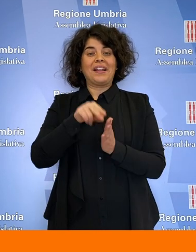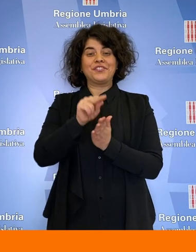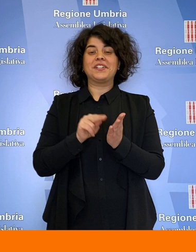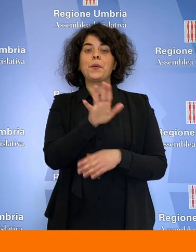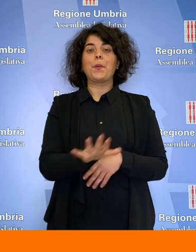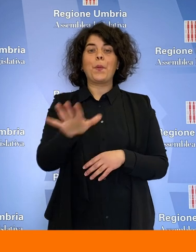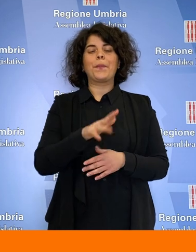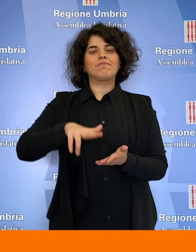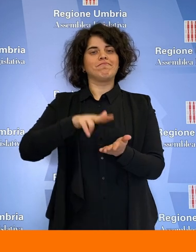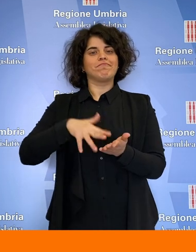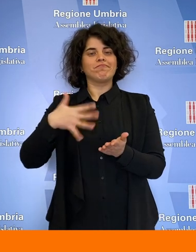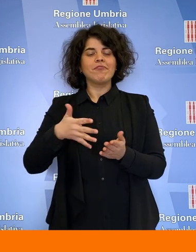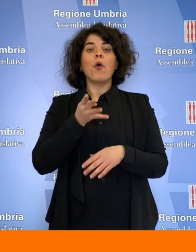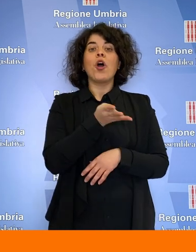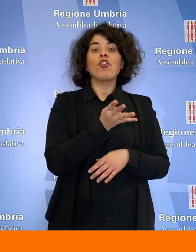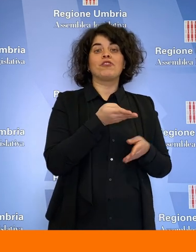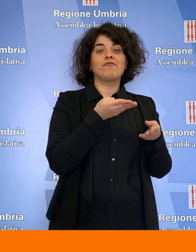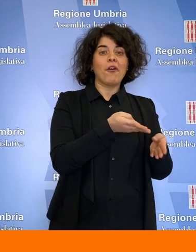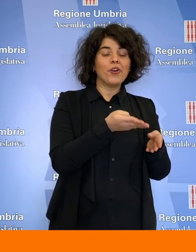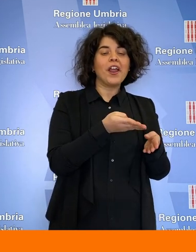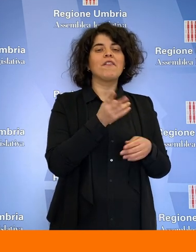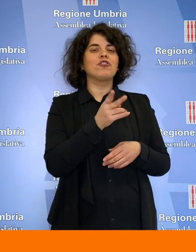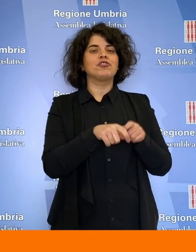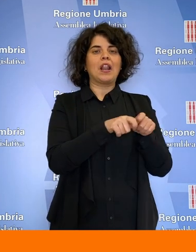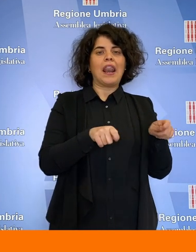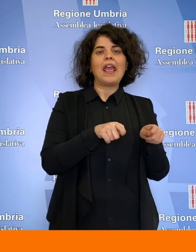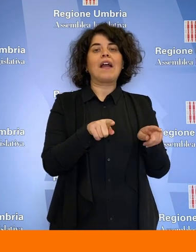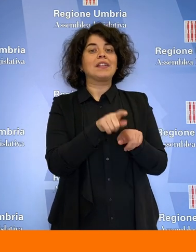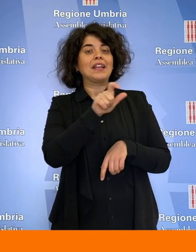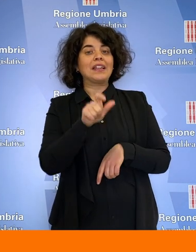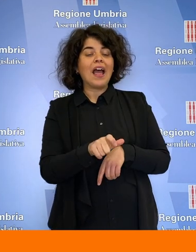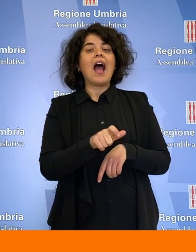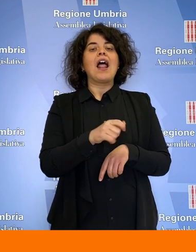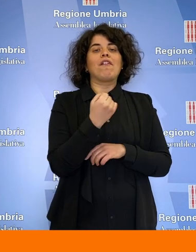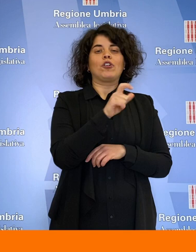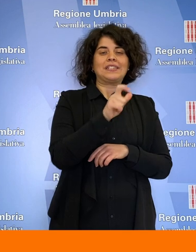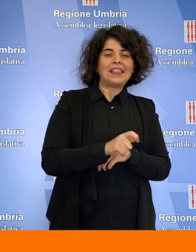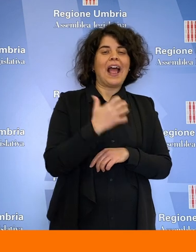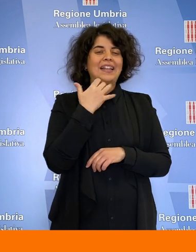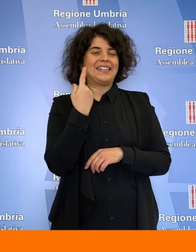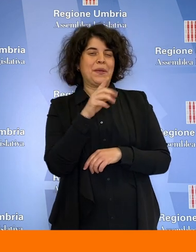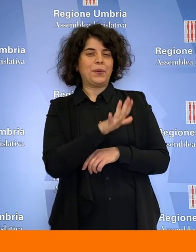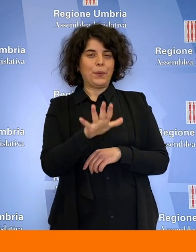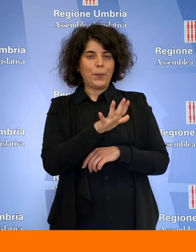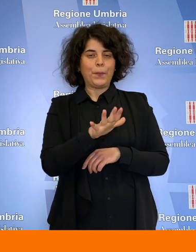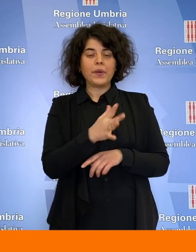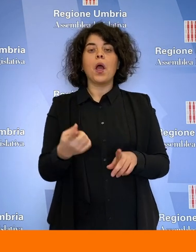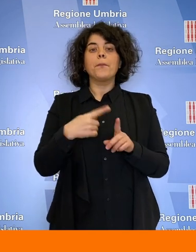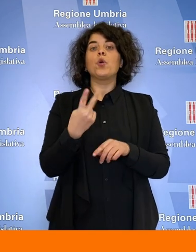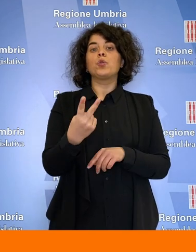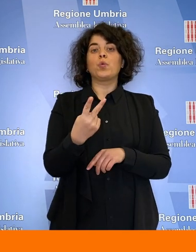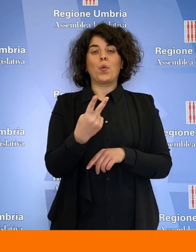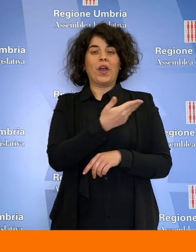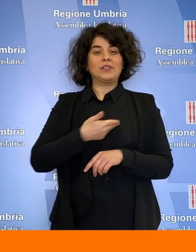'Umbria ha approvato, con 14 voti favorevoli, 12 da Lega, Fratelli d'Italia, Forza Italia e Tesai per l'Umbria, e due dai